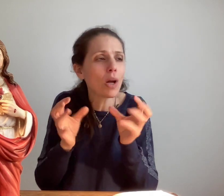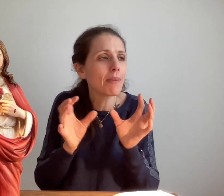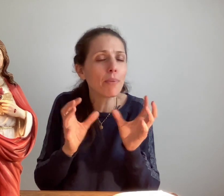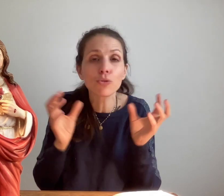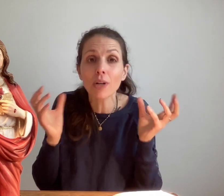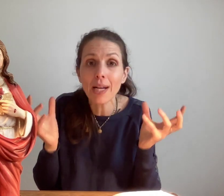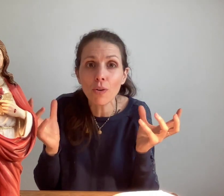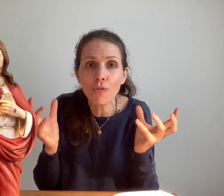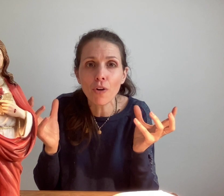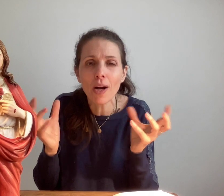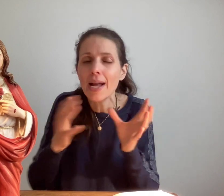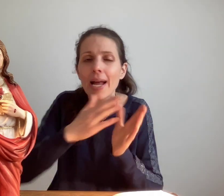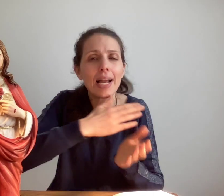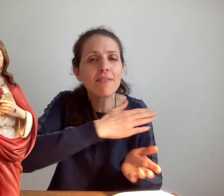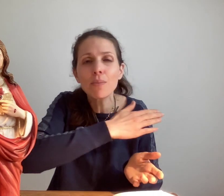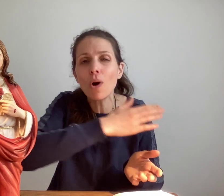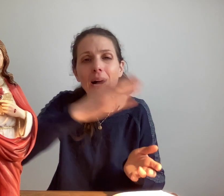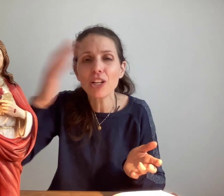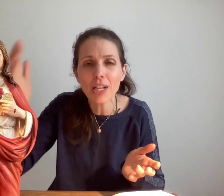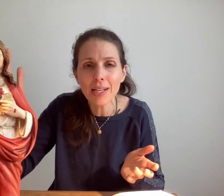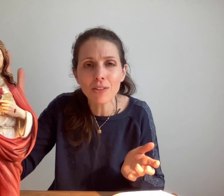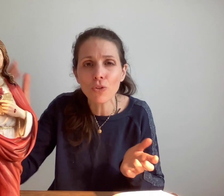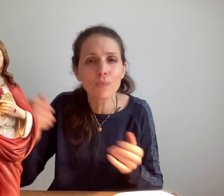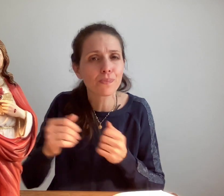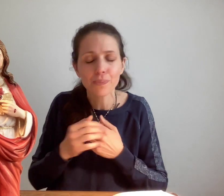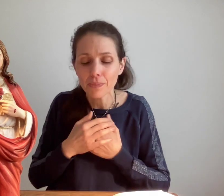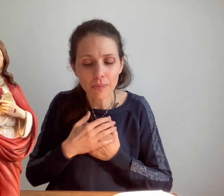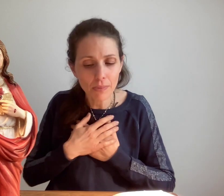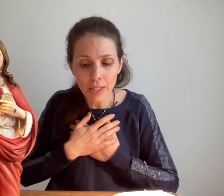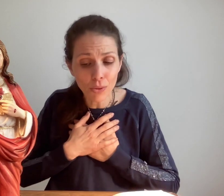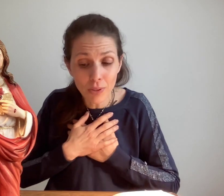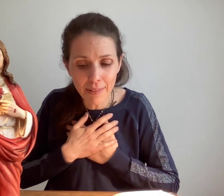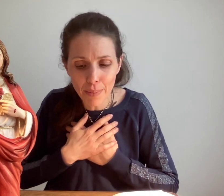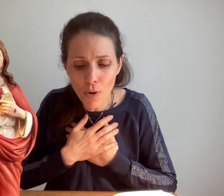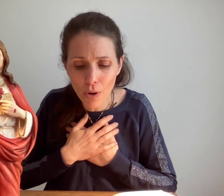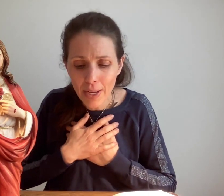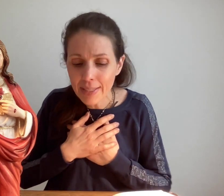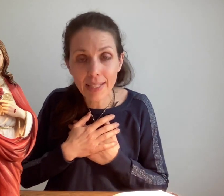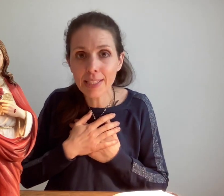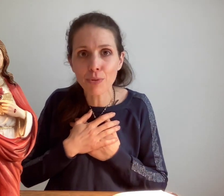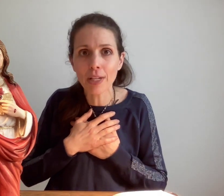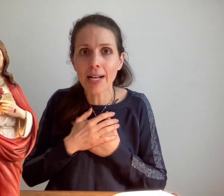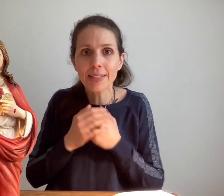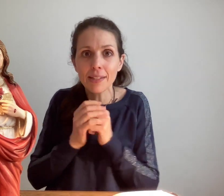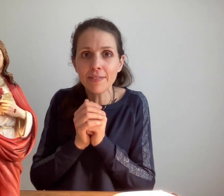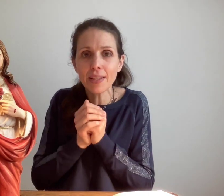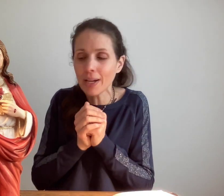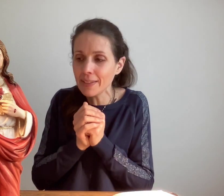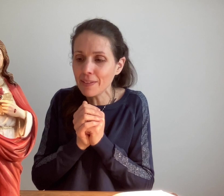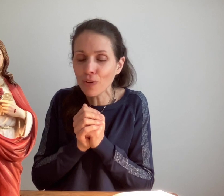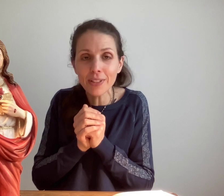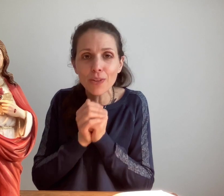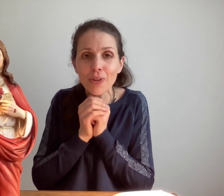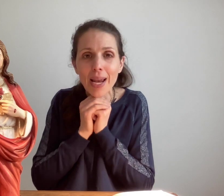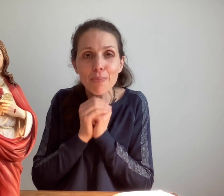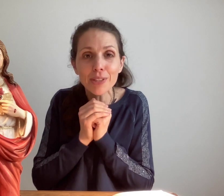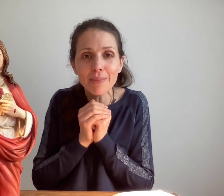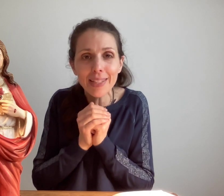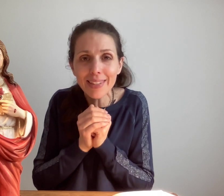elle m'apporte du réconfort elle est avec moi à chaque instant donc c'est vraiment c'est exceptionnel cette vie dans la divine volonté qu'on a la possibilité